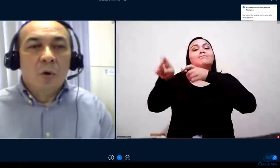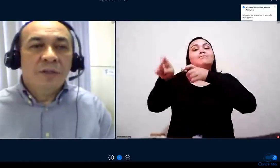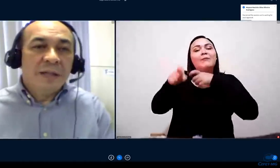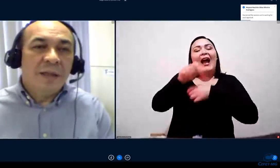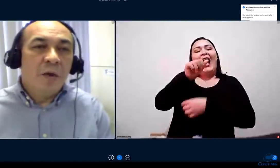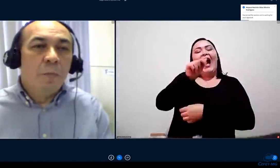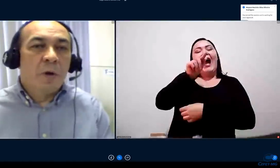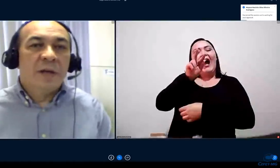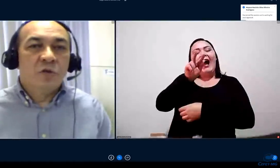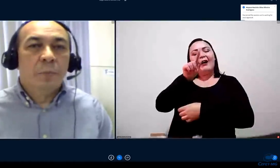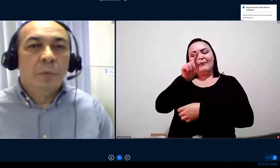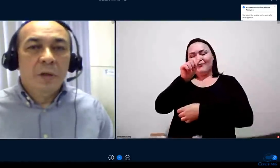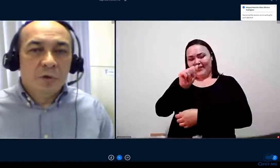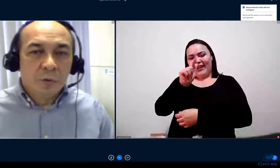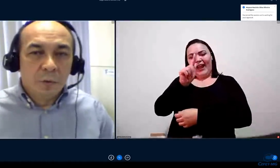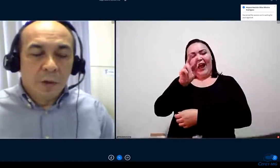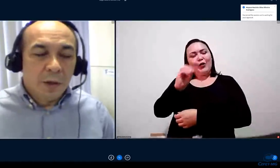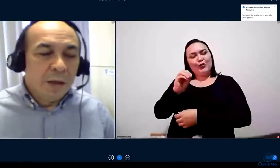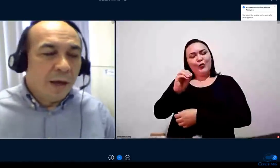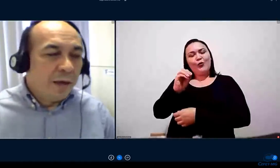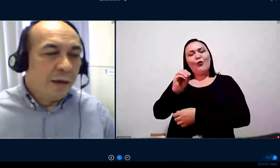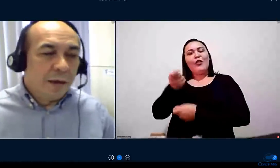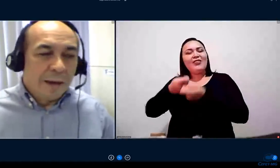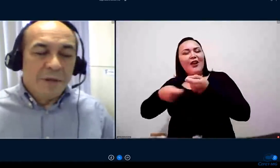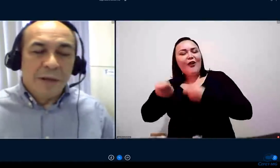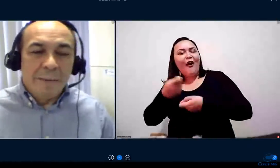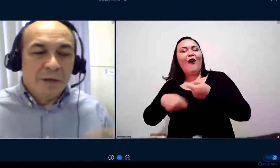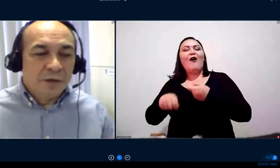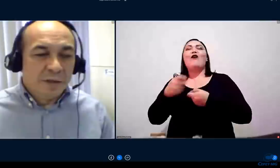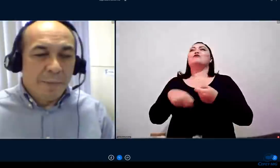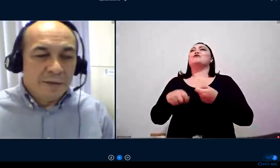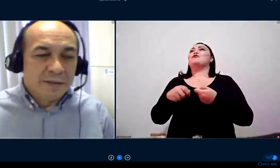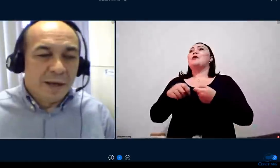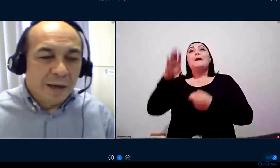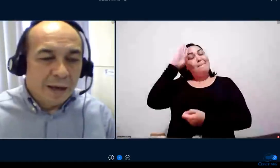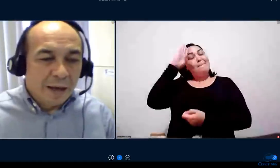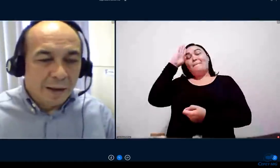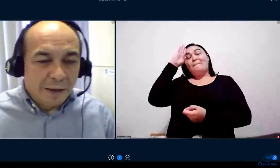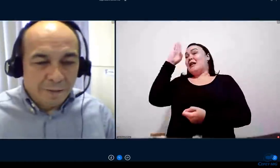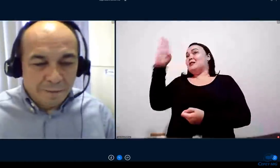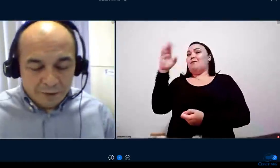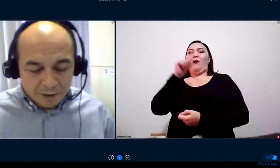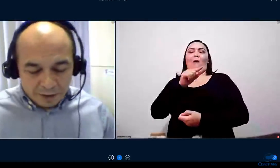hoje detém o processo político e aí a mídia também está